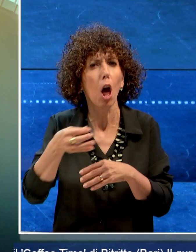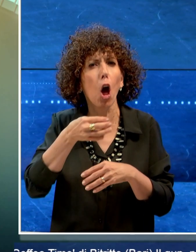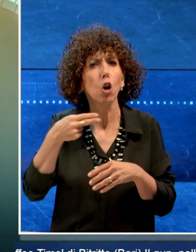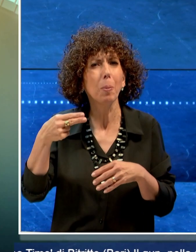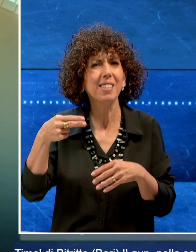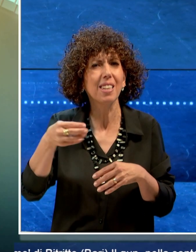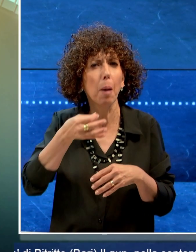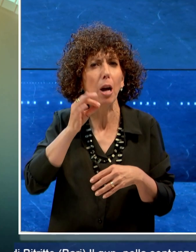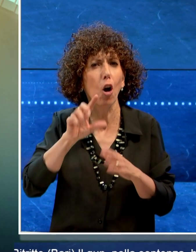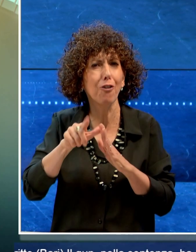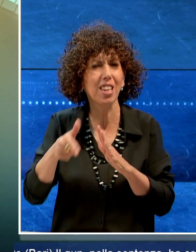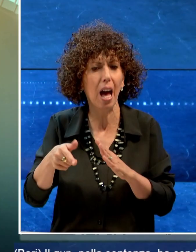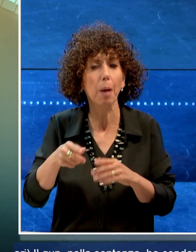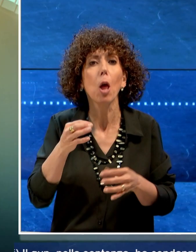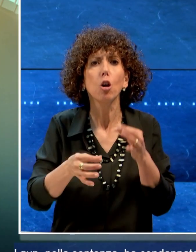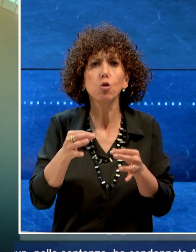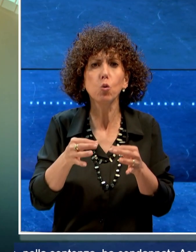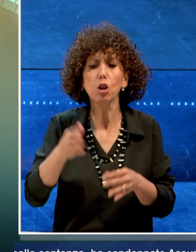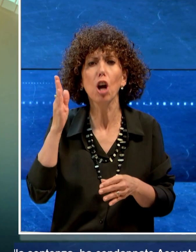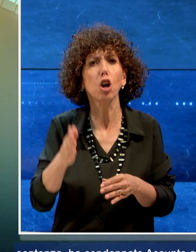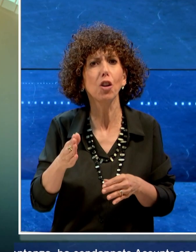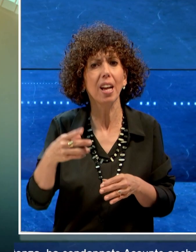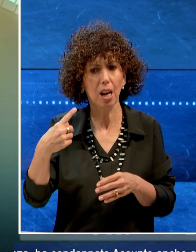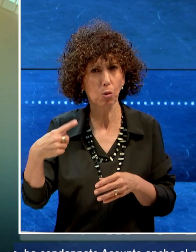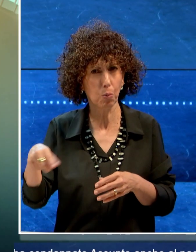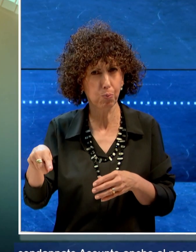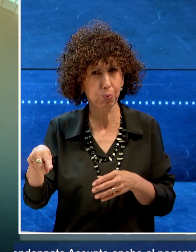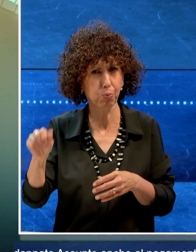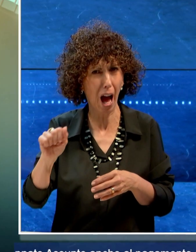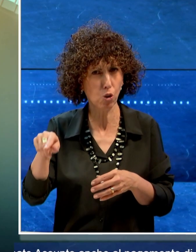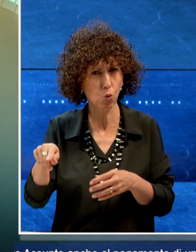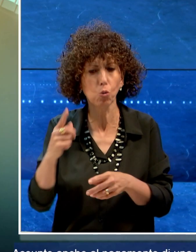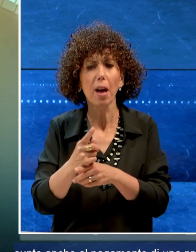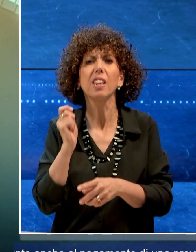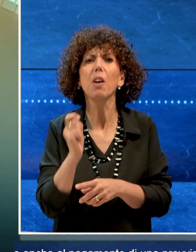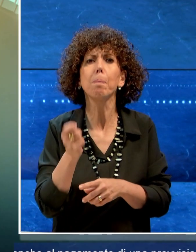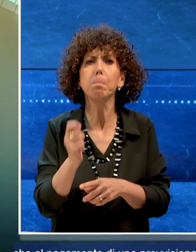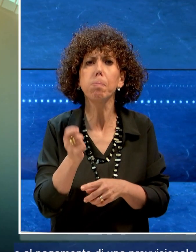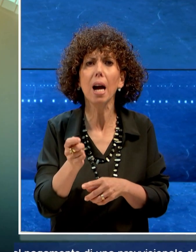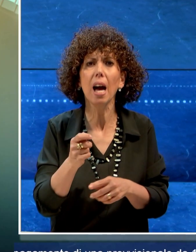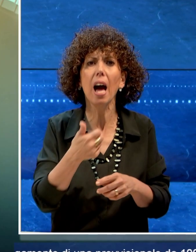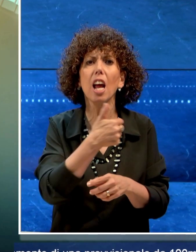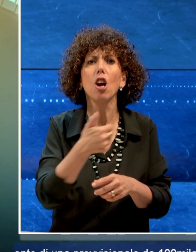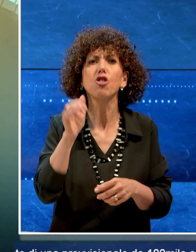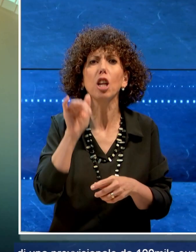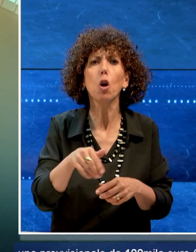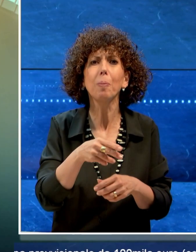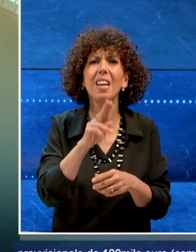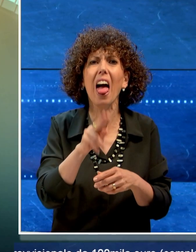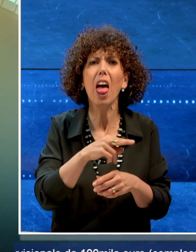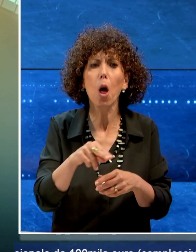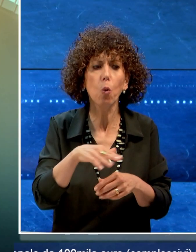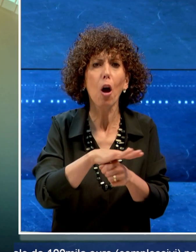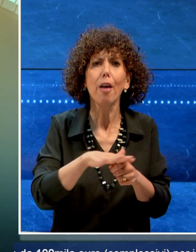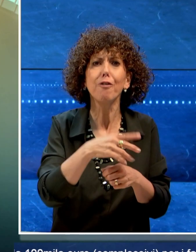Il GUP nella sentenza ha condannato Assunto anche al pagamento di una provvisionale da 100.000 euro per i